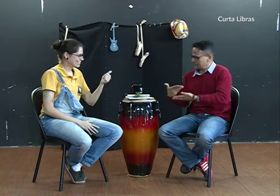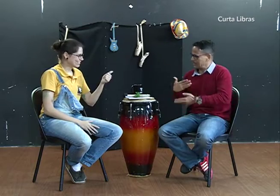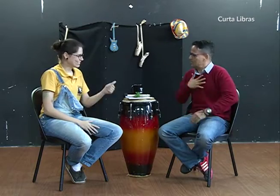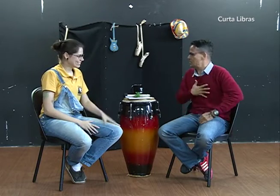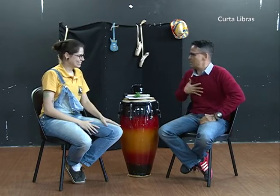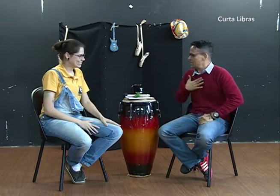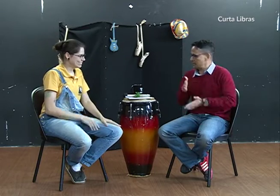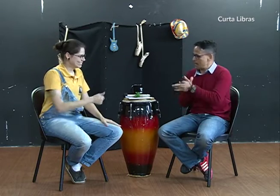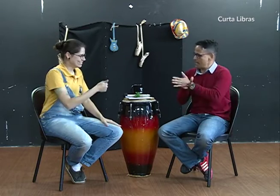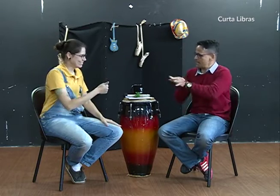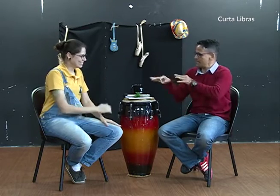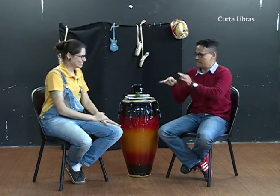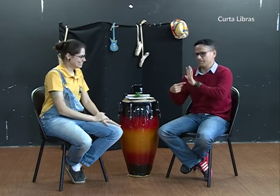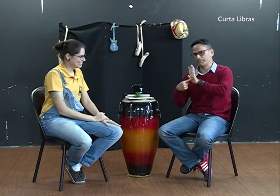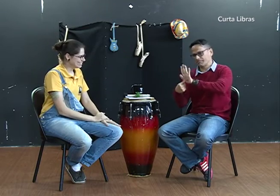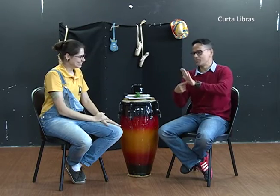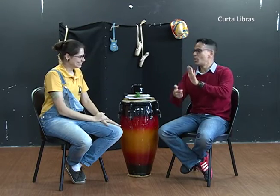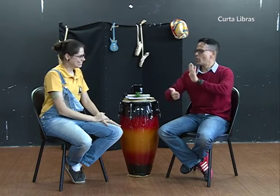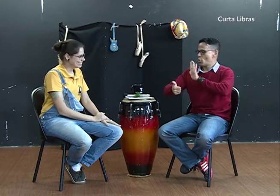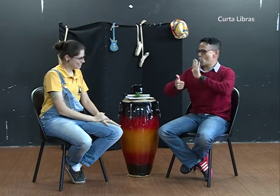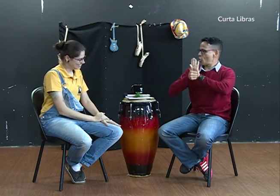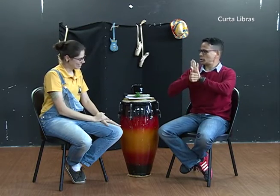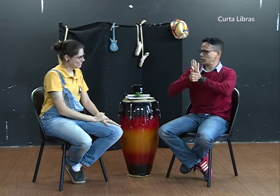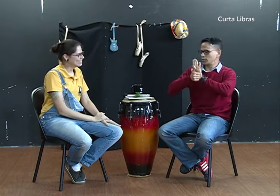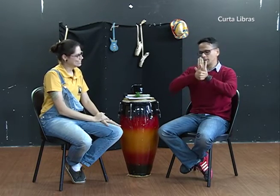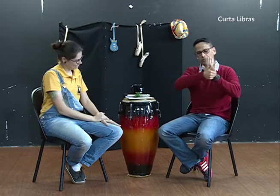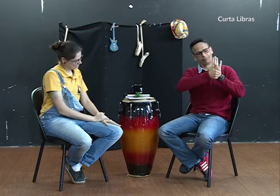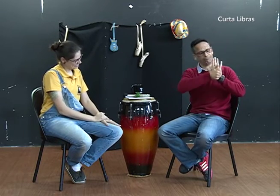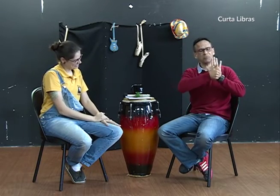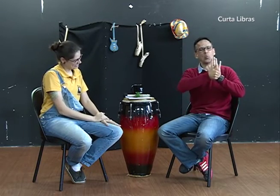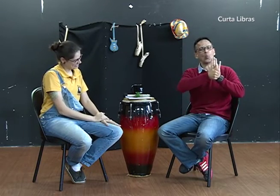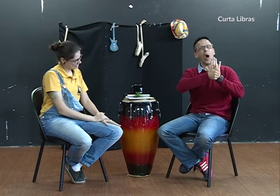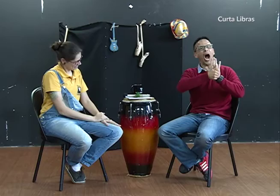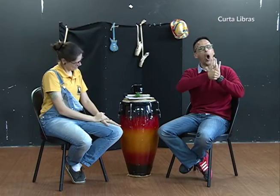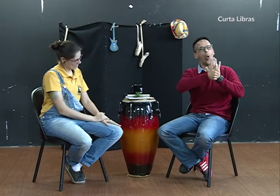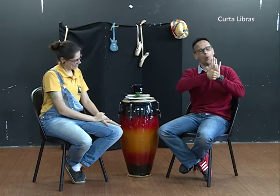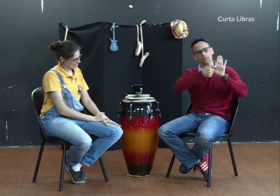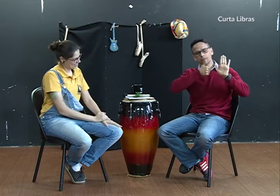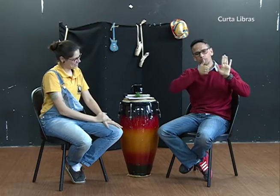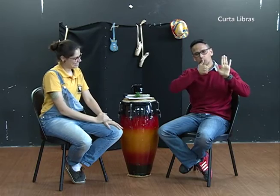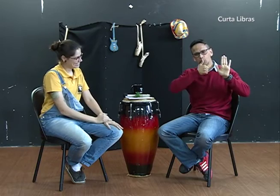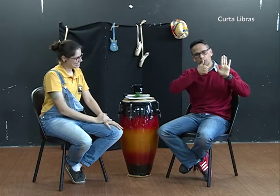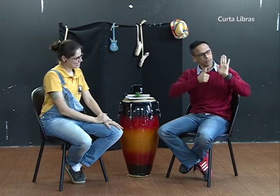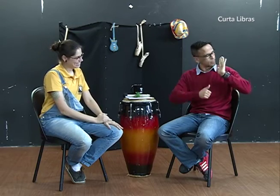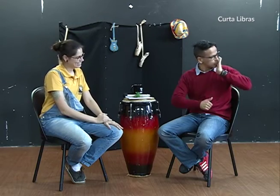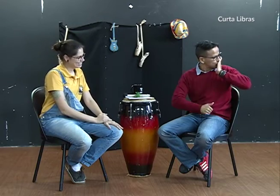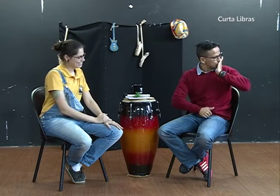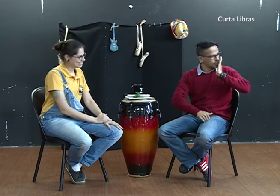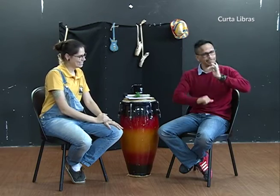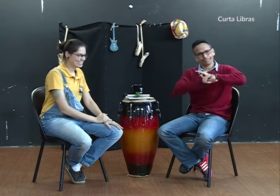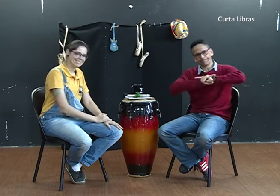Obrigado pelo convite. Foi um prazer. Parabéns pelo projeto Curta Libras. Curta Libras, vamos divulgar!